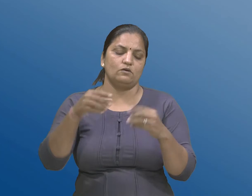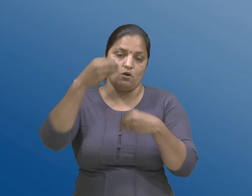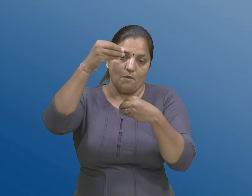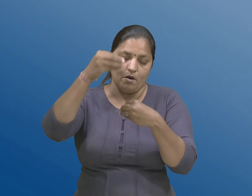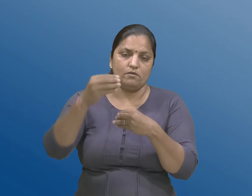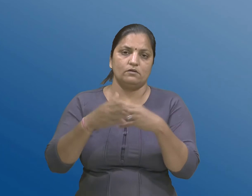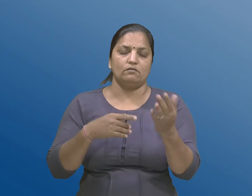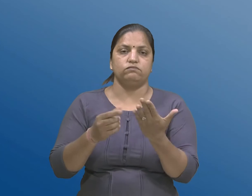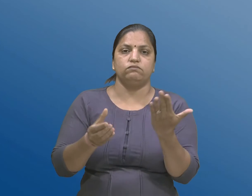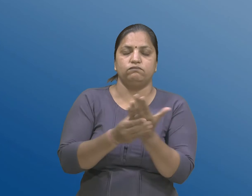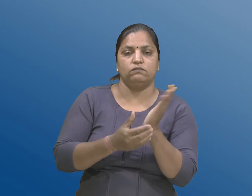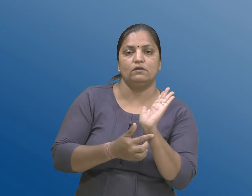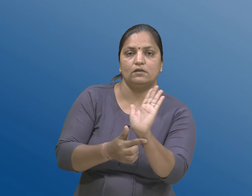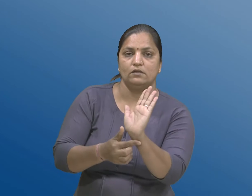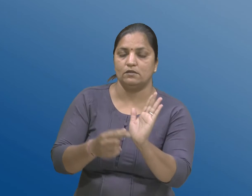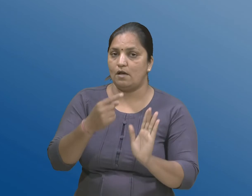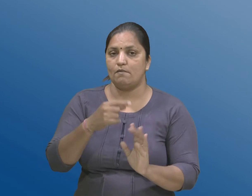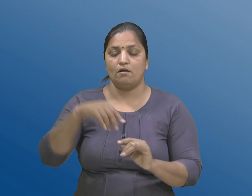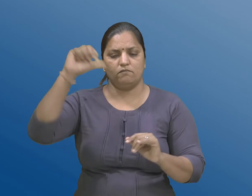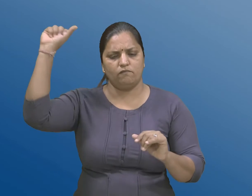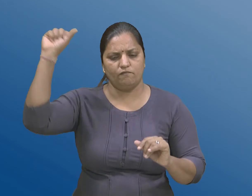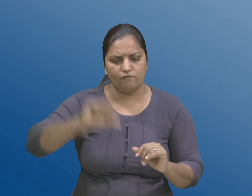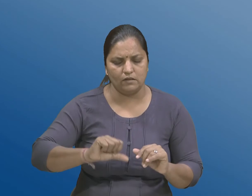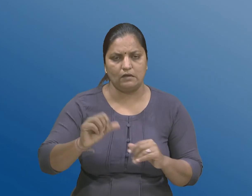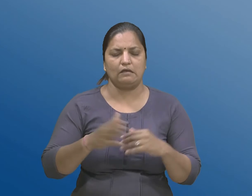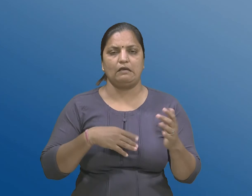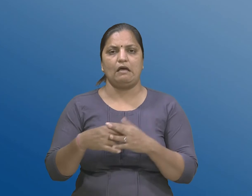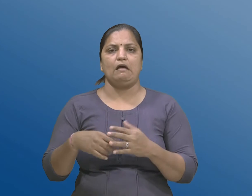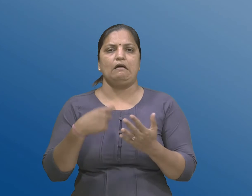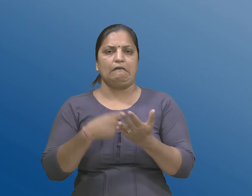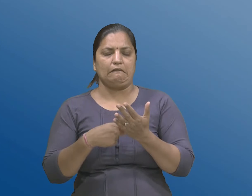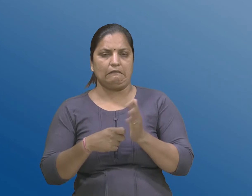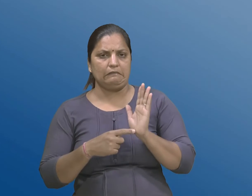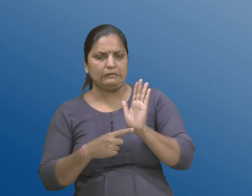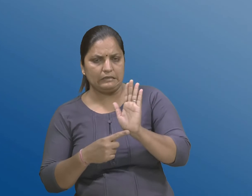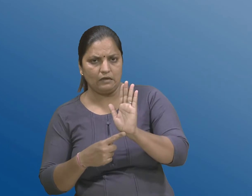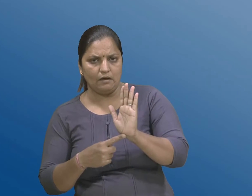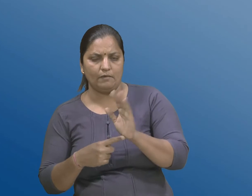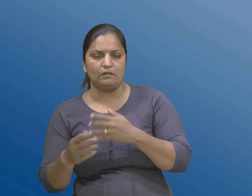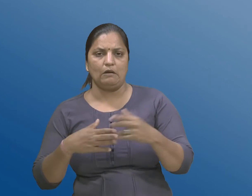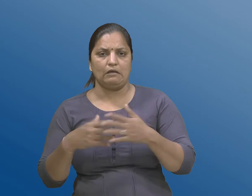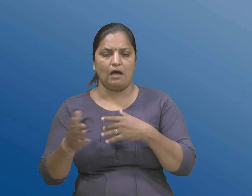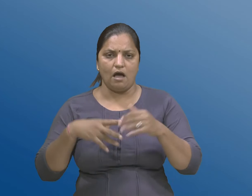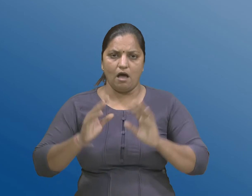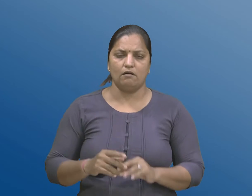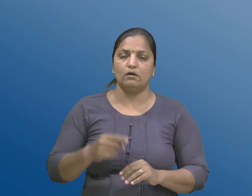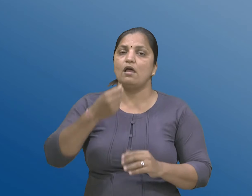रजुकरावमा निष्फळ जाए छे अथ्वा कोई निवेदन के महिती विगतो जे आ अधिनियम अथ्वा अन्य कोई आदेश के